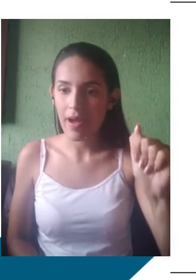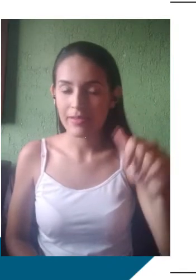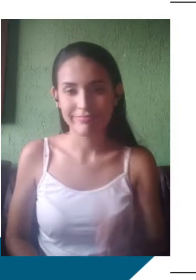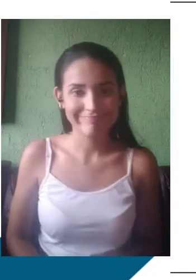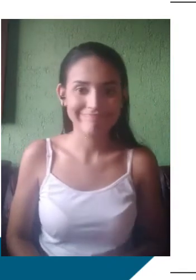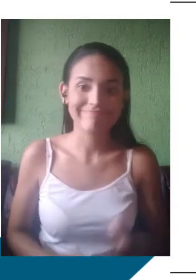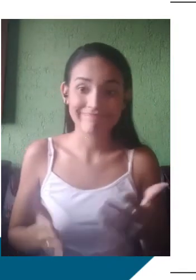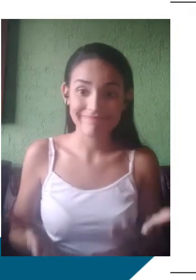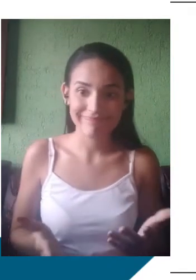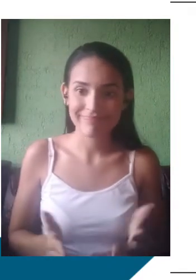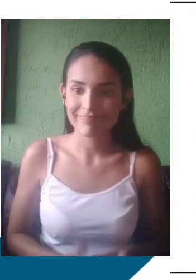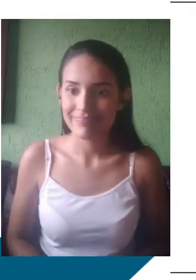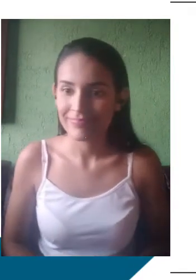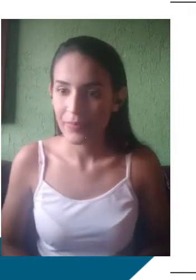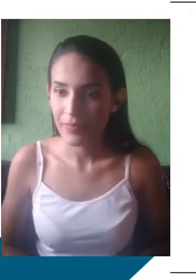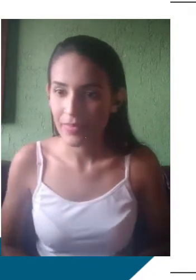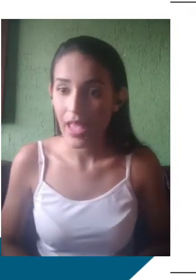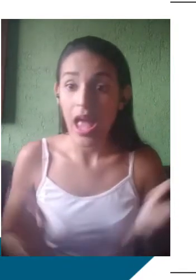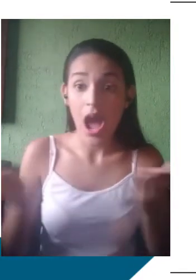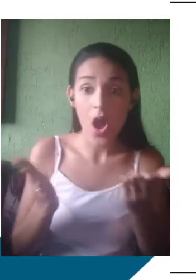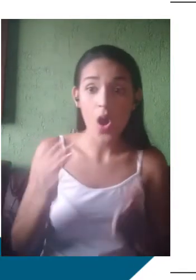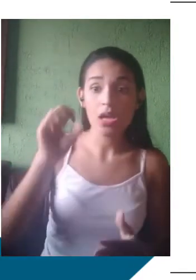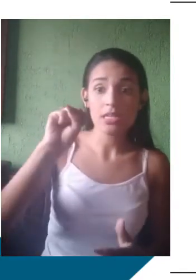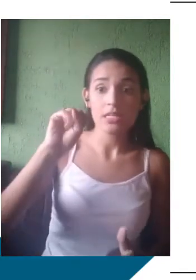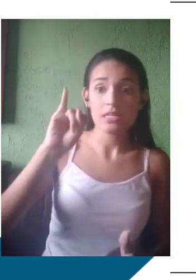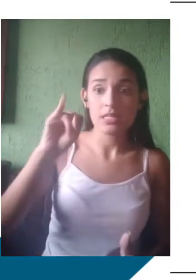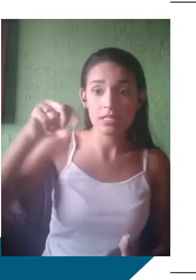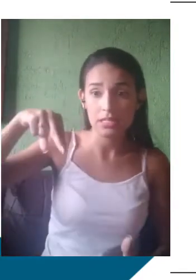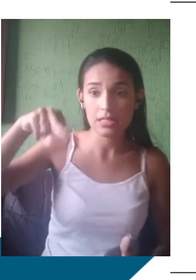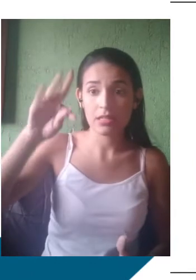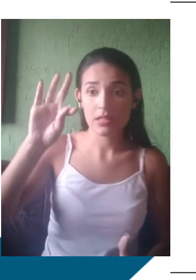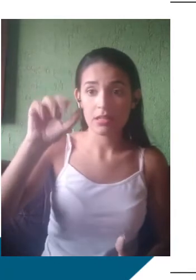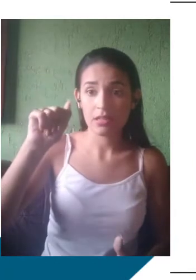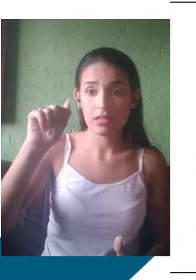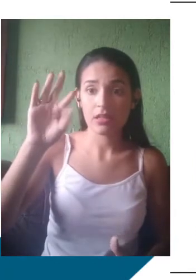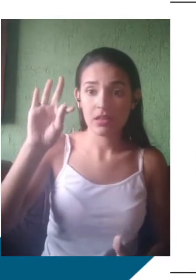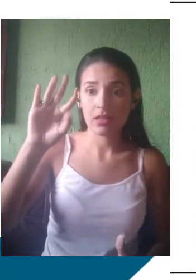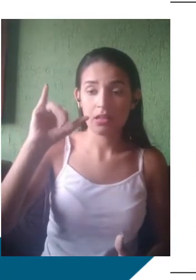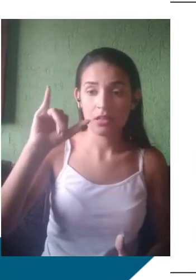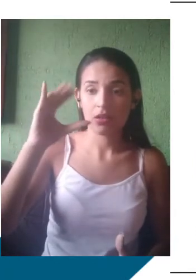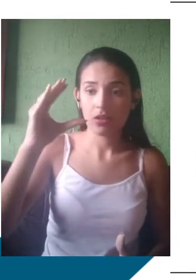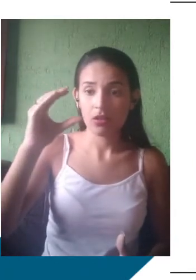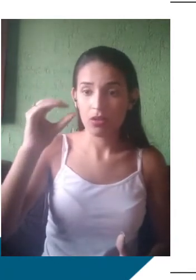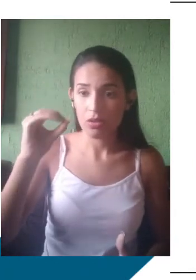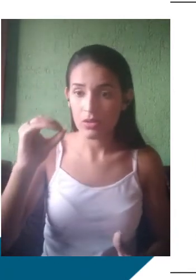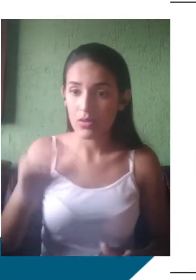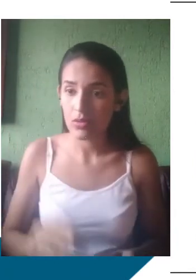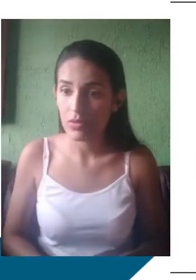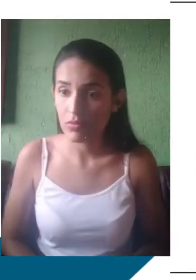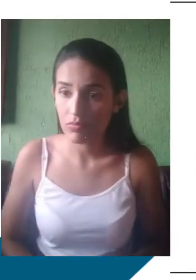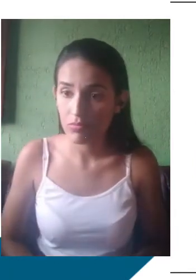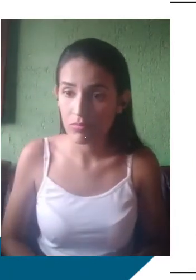variante culto é substituído por variante de menor prestígio social. Por exemplo, a substituição da forma verbal no